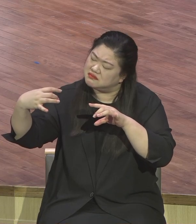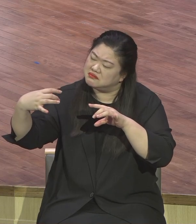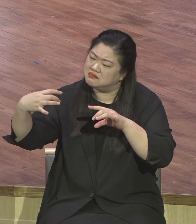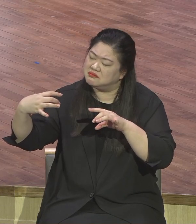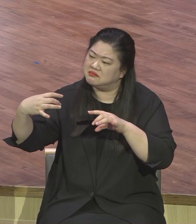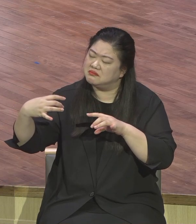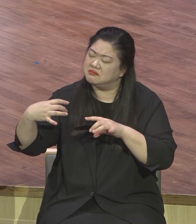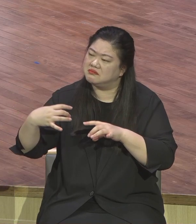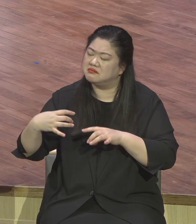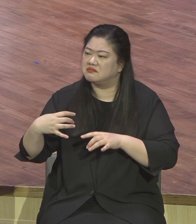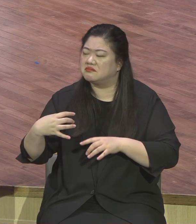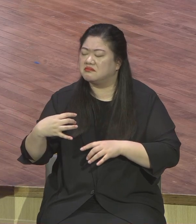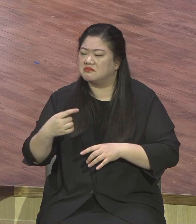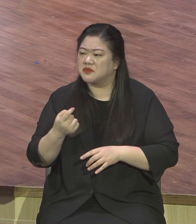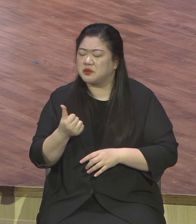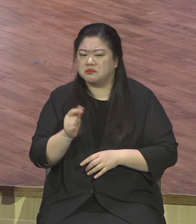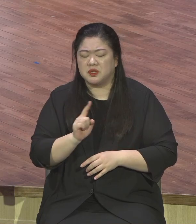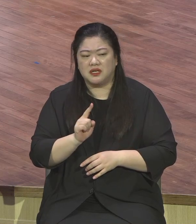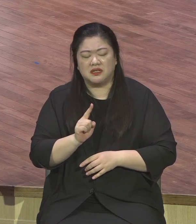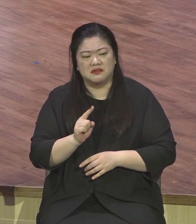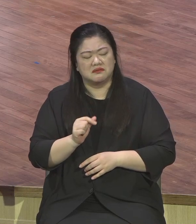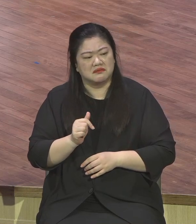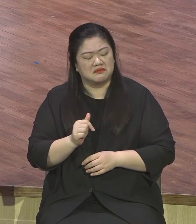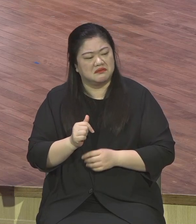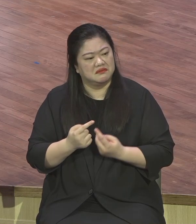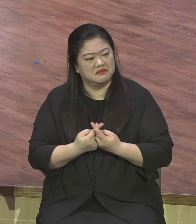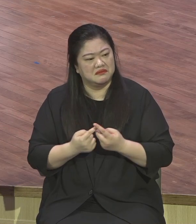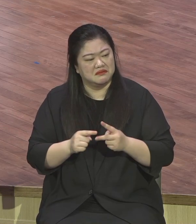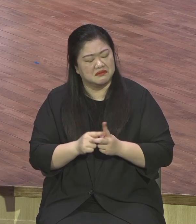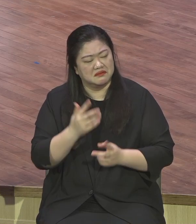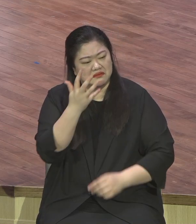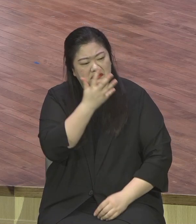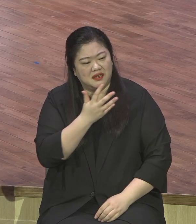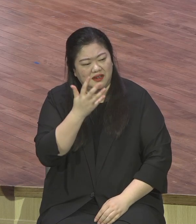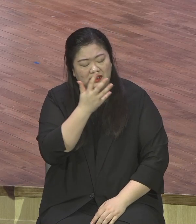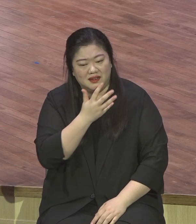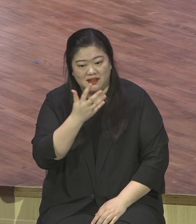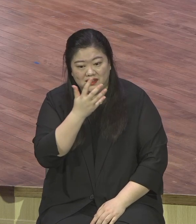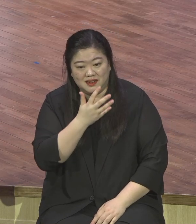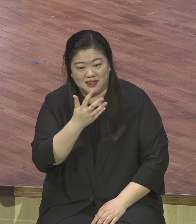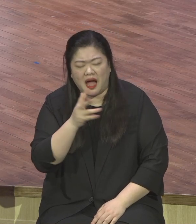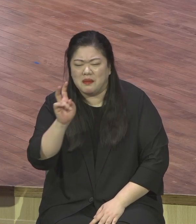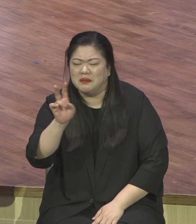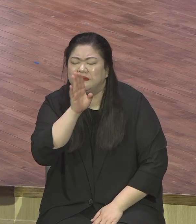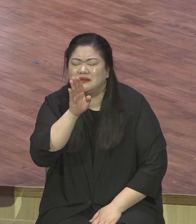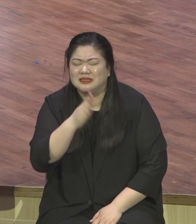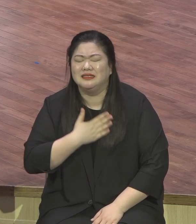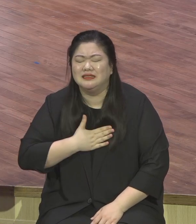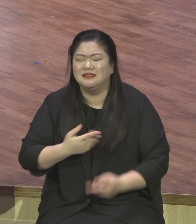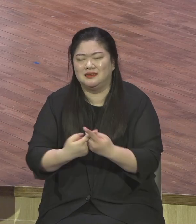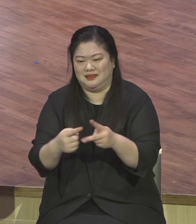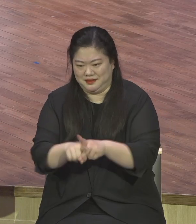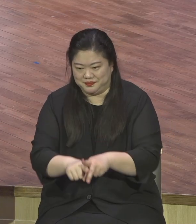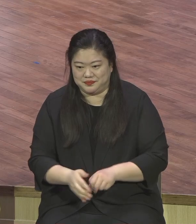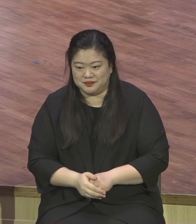예수 그리스도를 주인으로 모셔드린 여러분 이 축복이